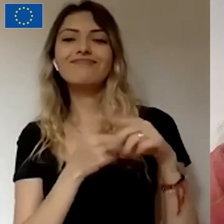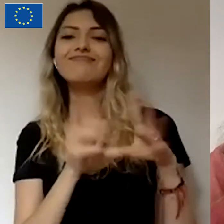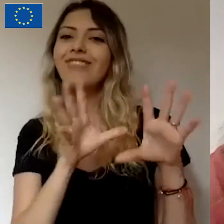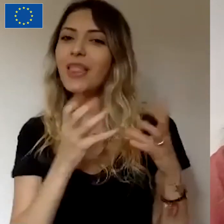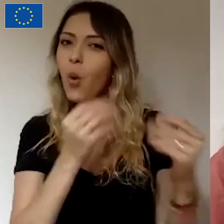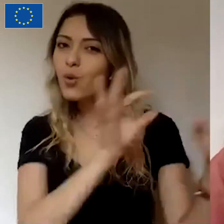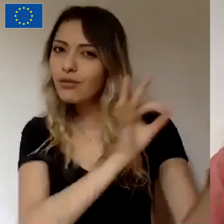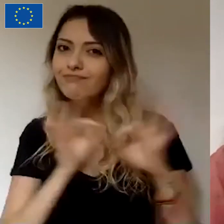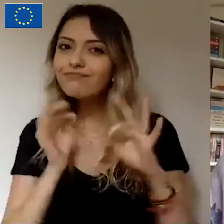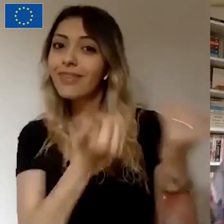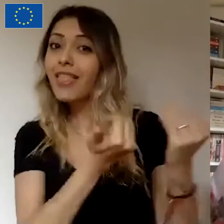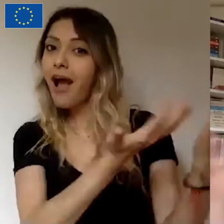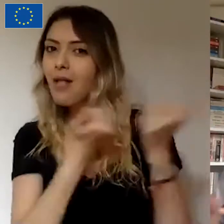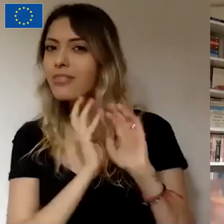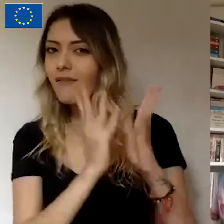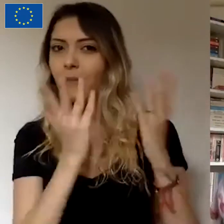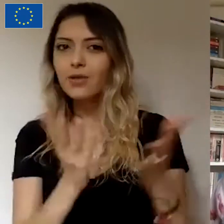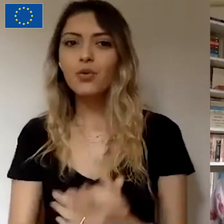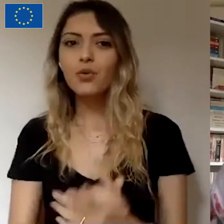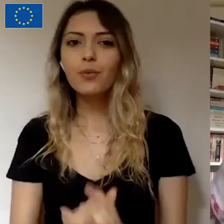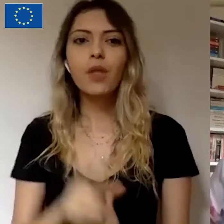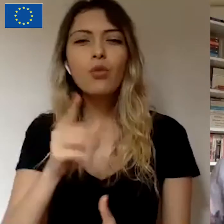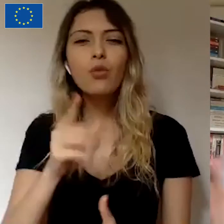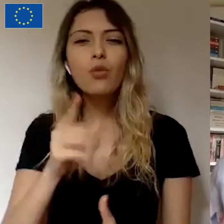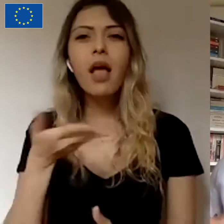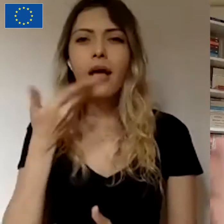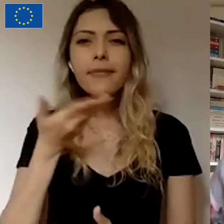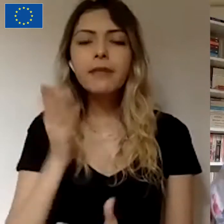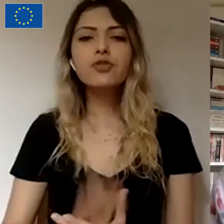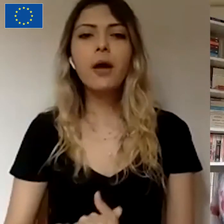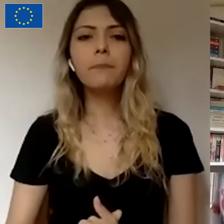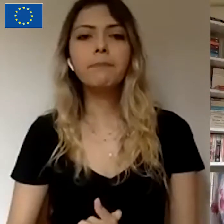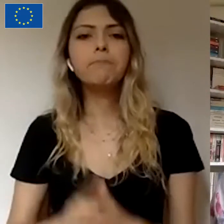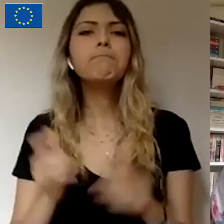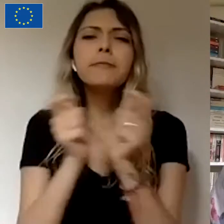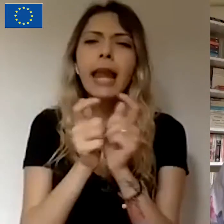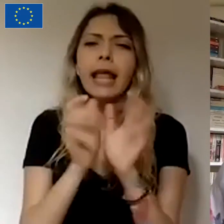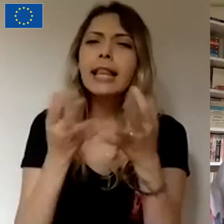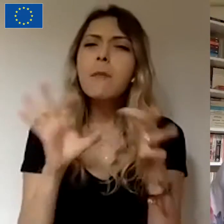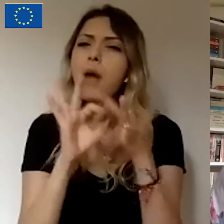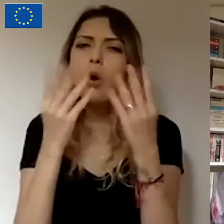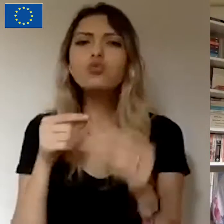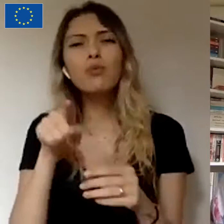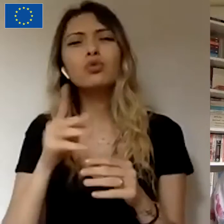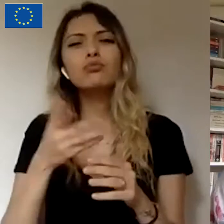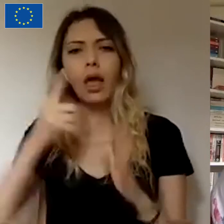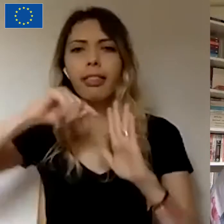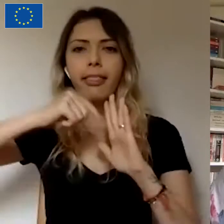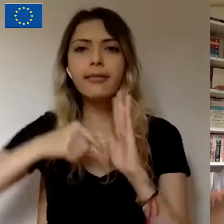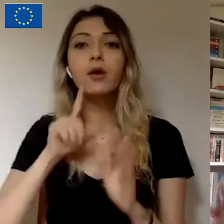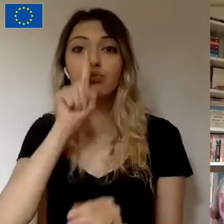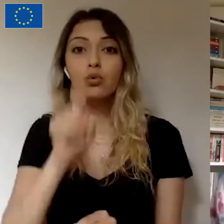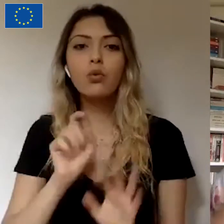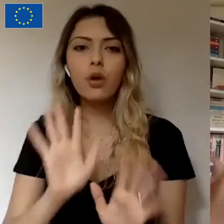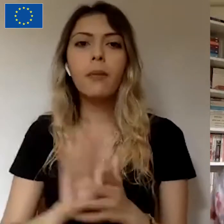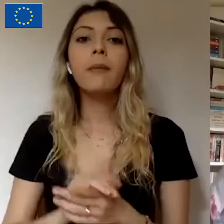doğru diye düşünüyorum. Ona birazdan geleceğim yani direkt sivil toplum örgütleri. Çünkü Fon Google şu ana kadar ağırlıklı olarak hep kişiler ya